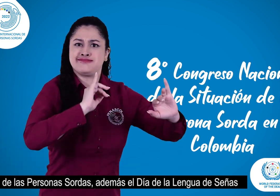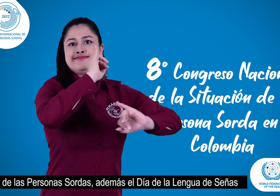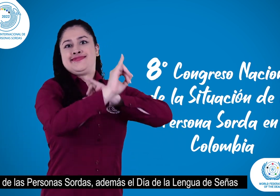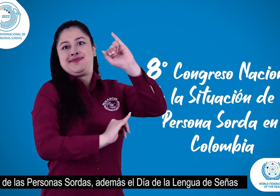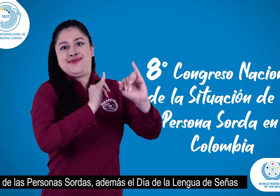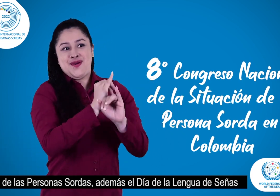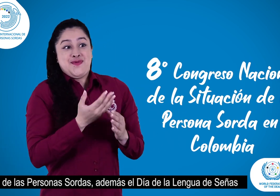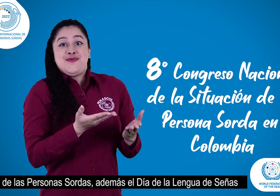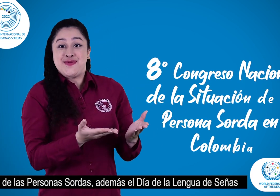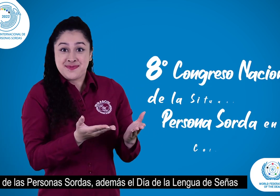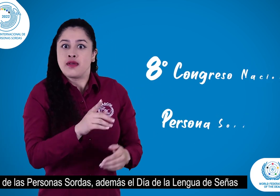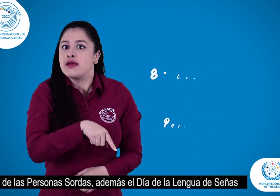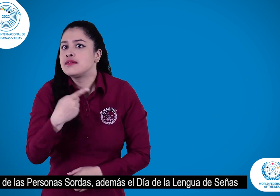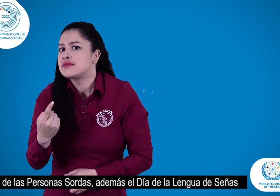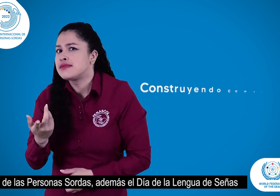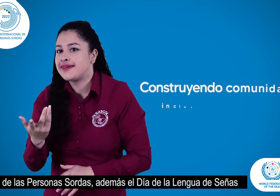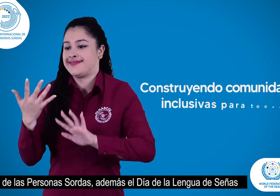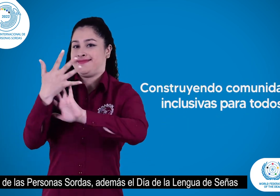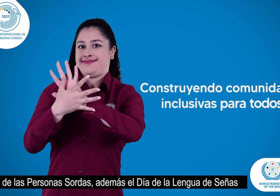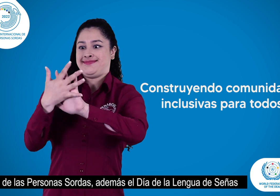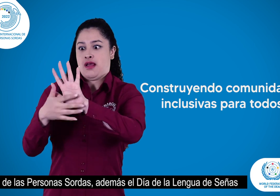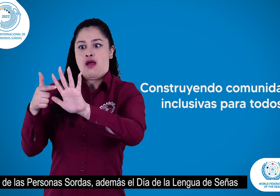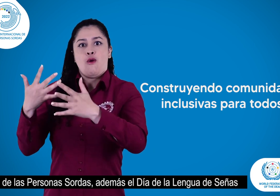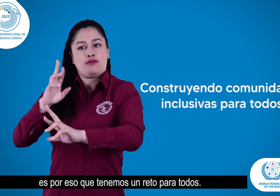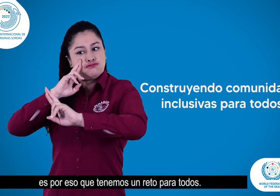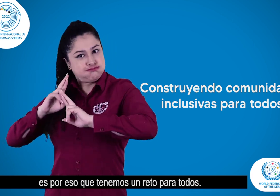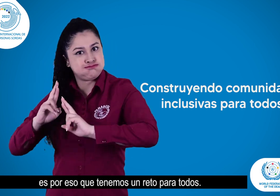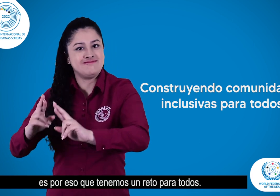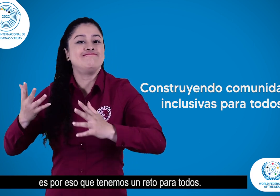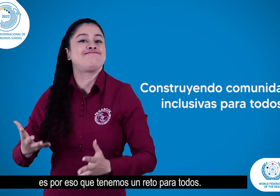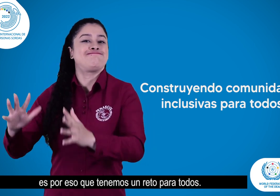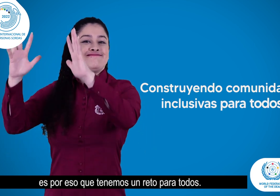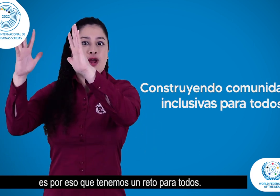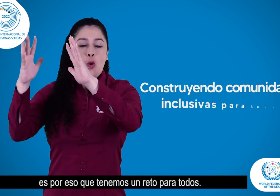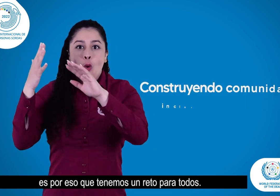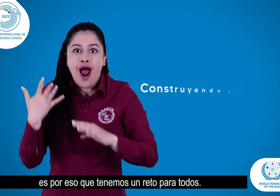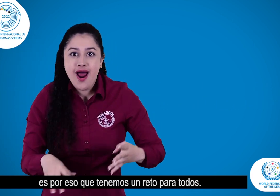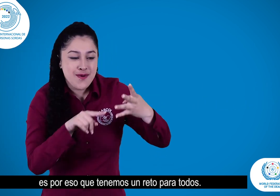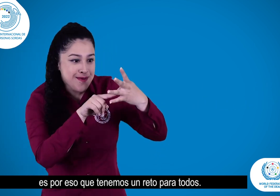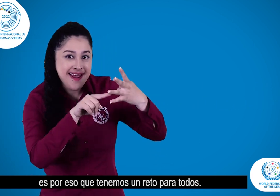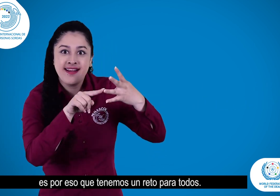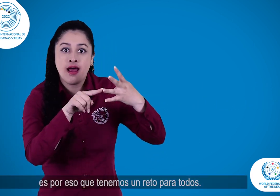Además, el Día de la Lengua de Señas. Es por eso que tenemos un reto para todos.